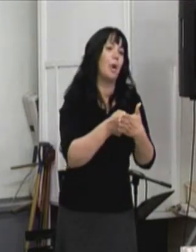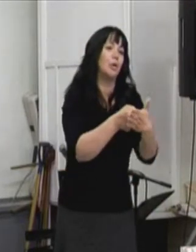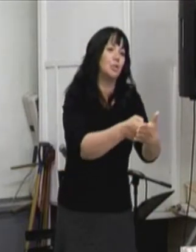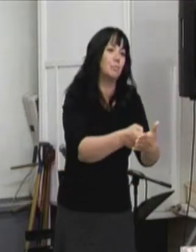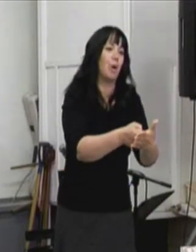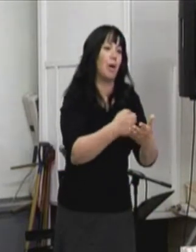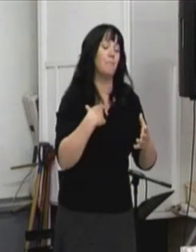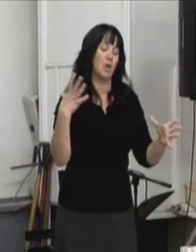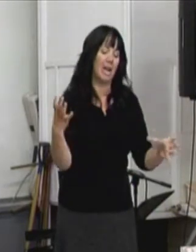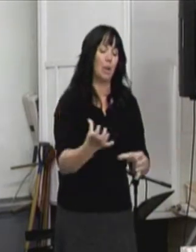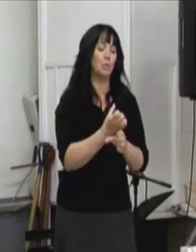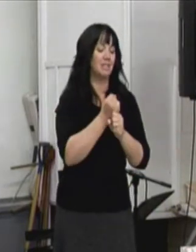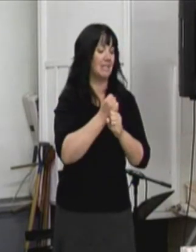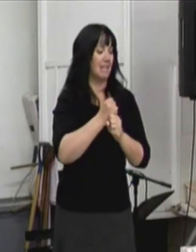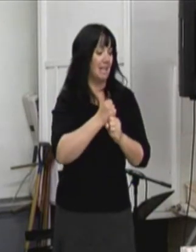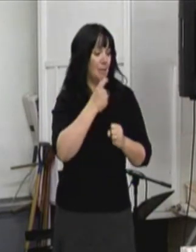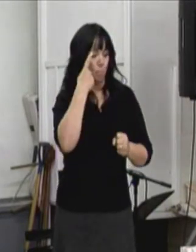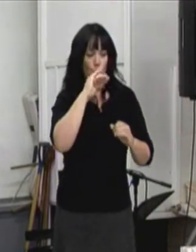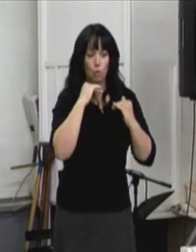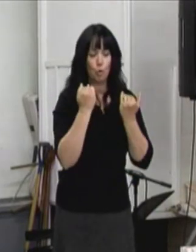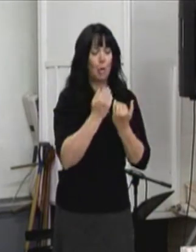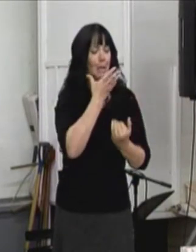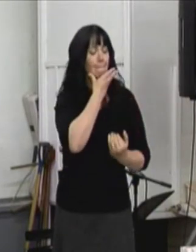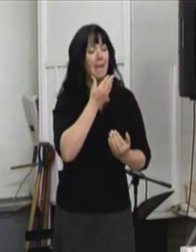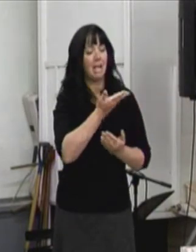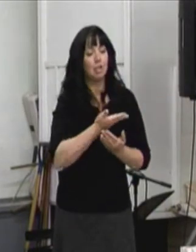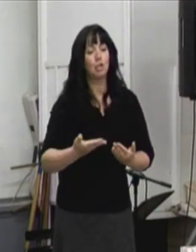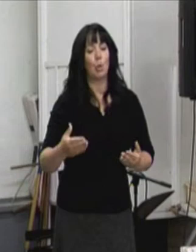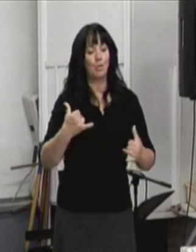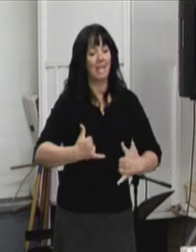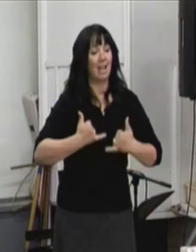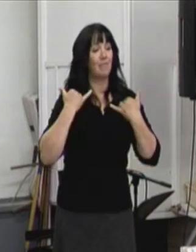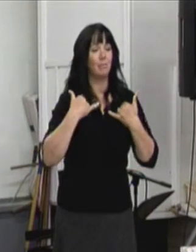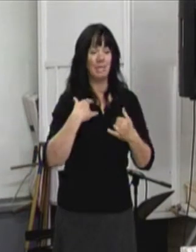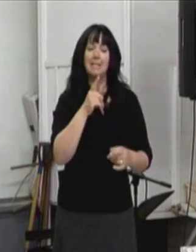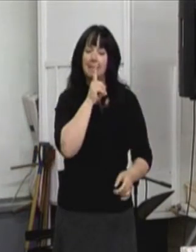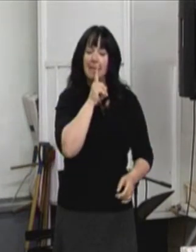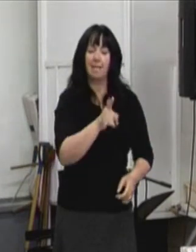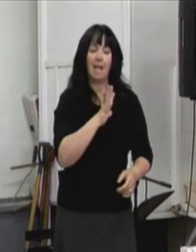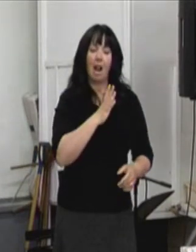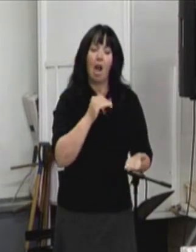ces belles choses de la vie et je suis sûre qu'il y encore d'autres à venir.